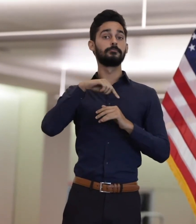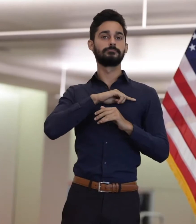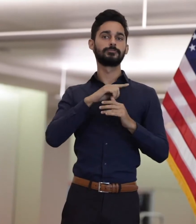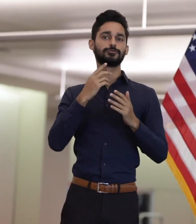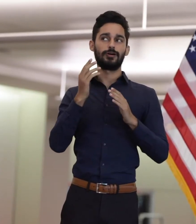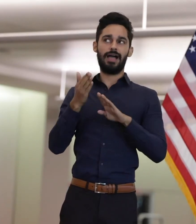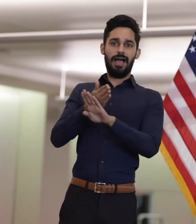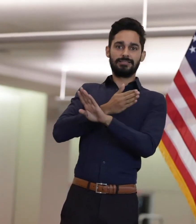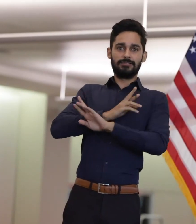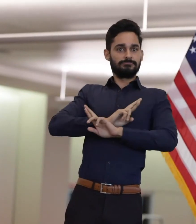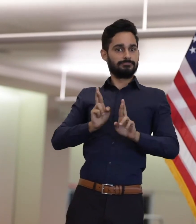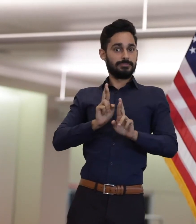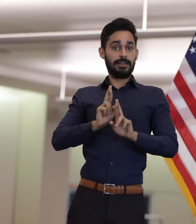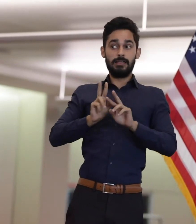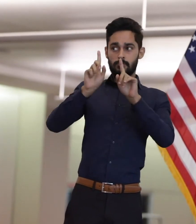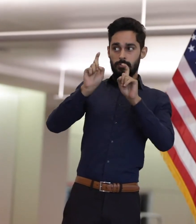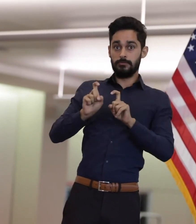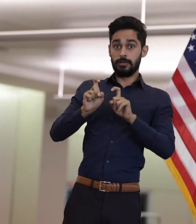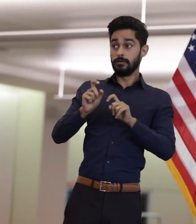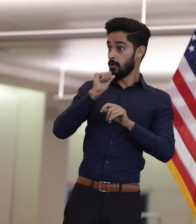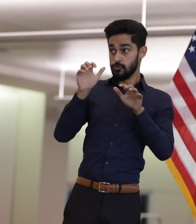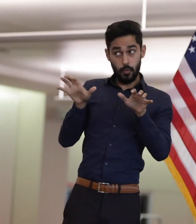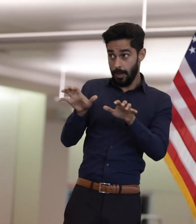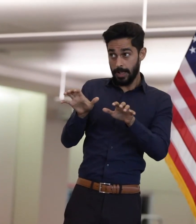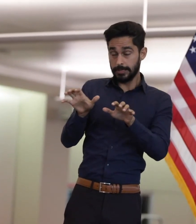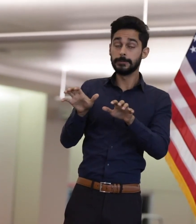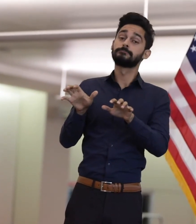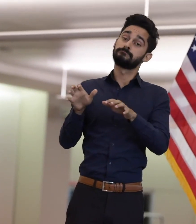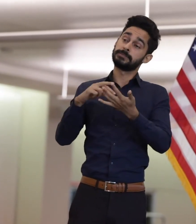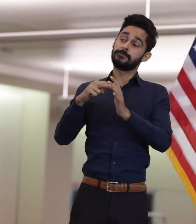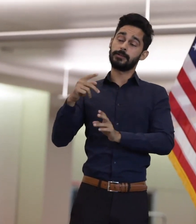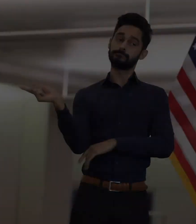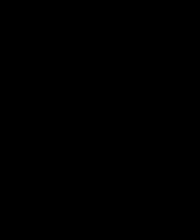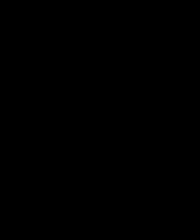pruebas. Si no se la hacen, estarán en cuarentena por los 14 días.